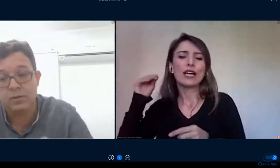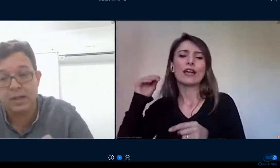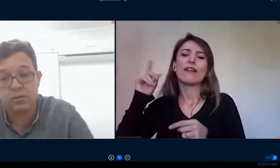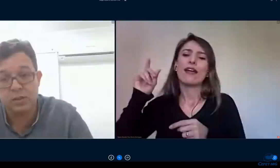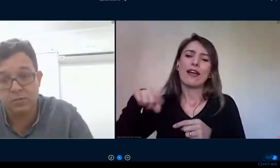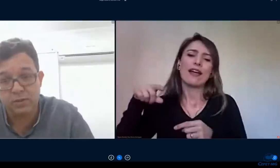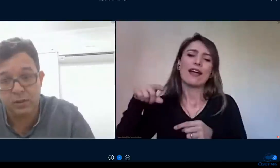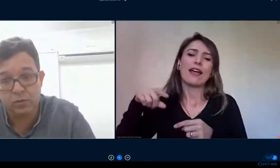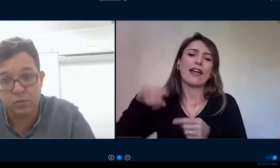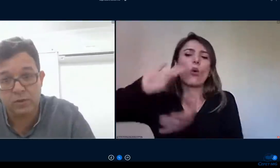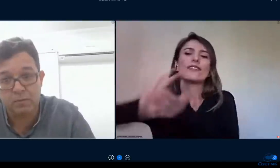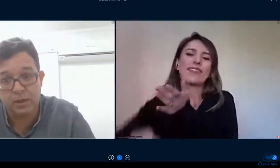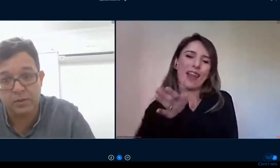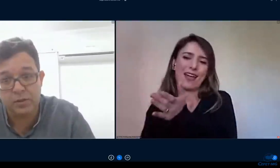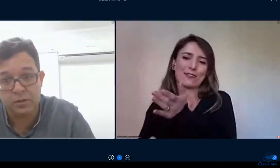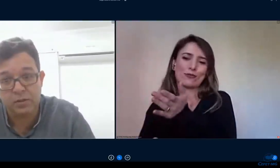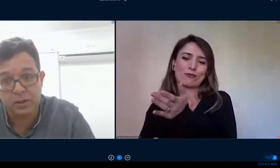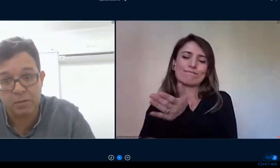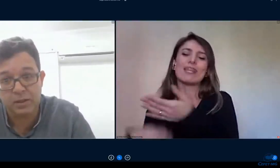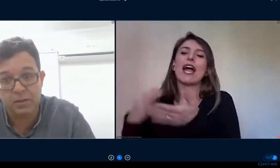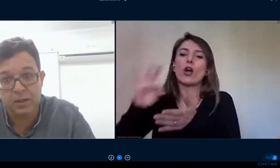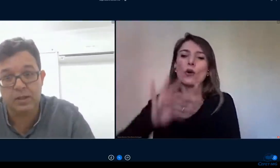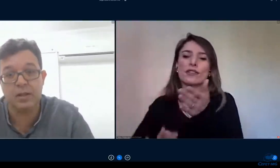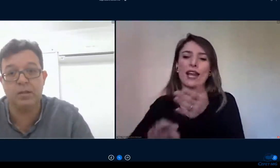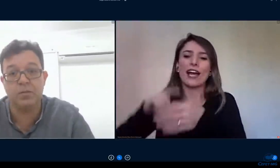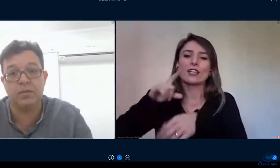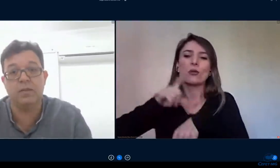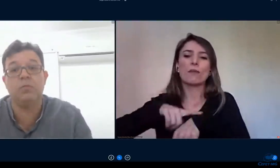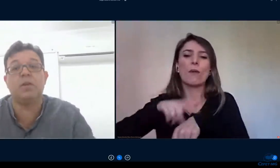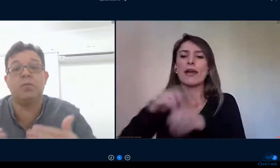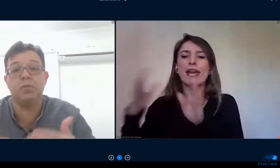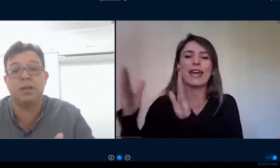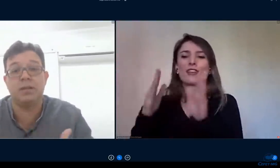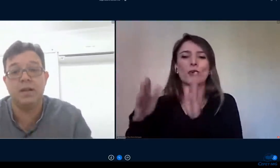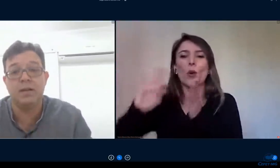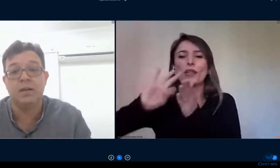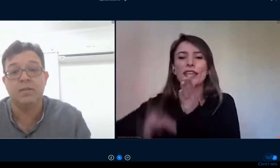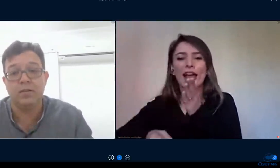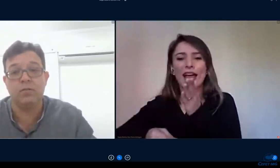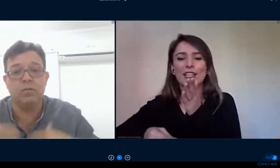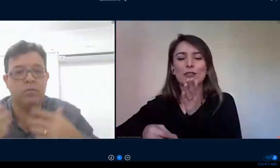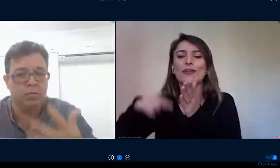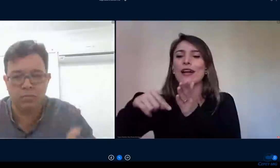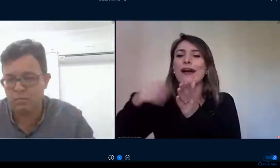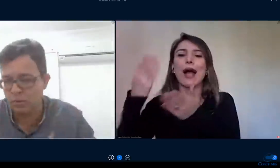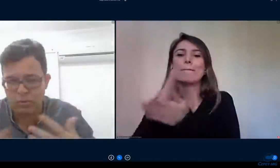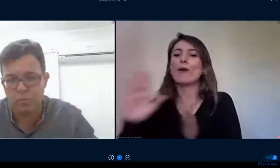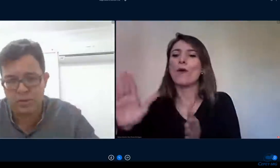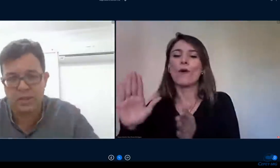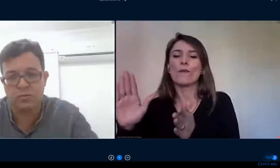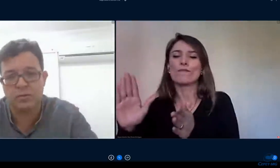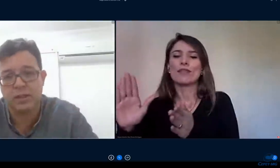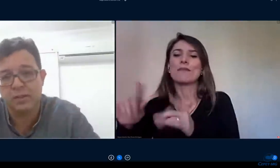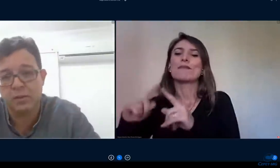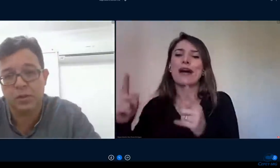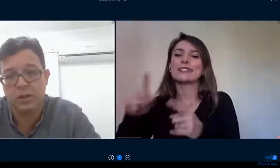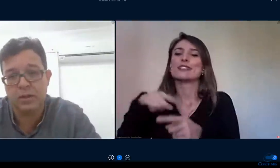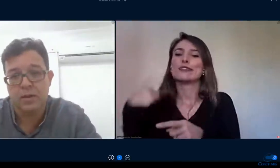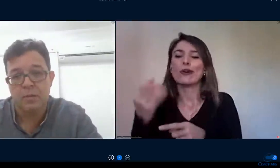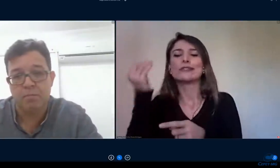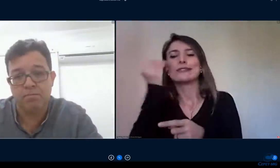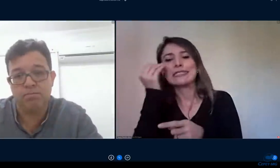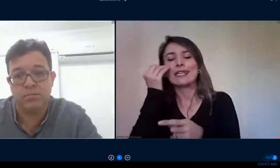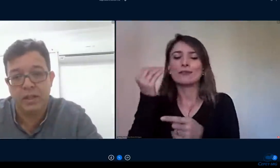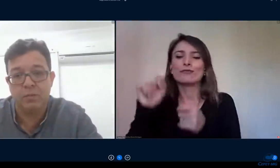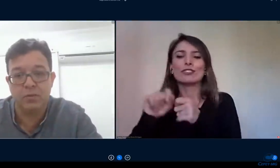o contrato tinha vencido justamente na pandemia e aí precisamos recontratar fazer um novo objeto de contratação